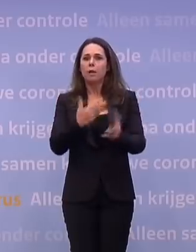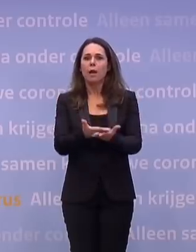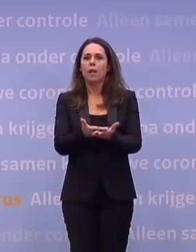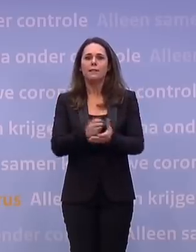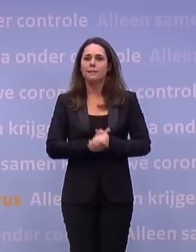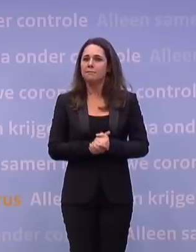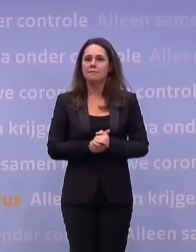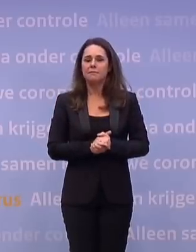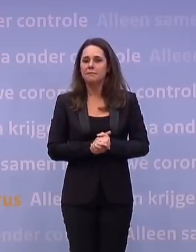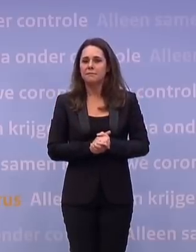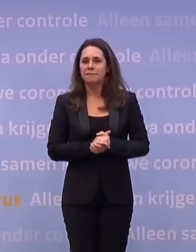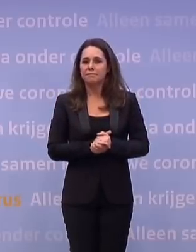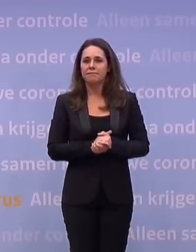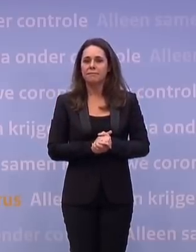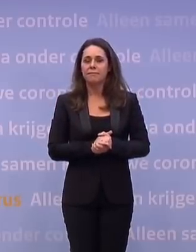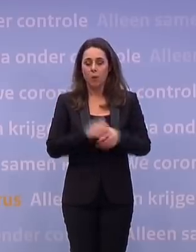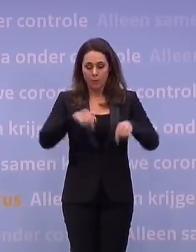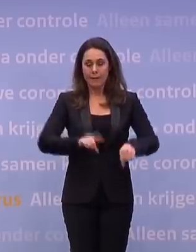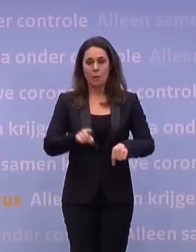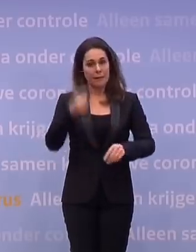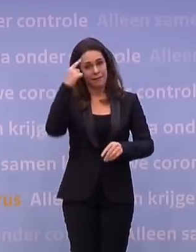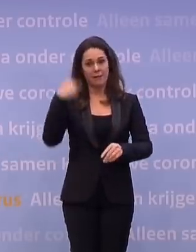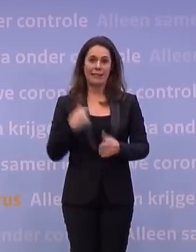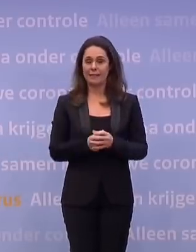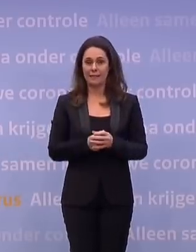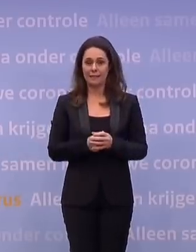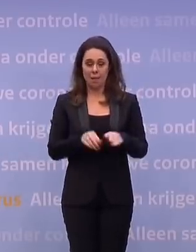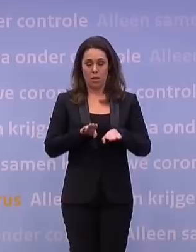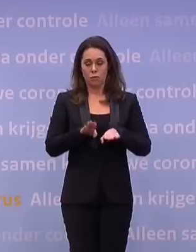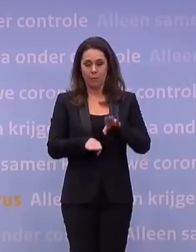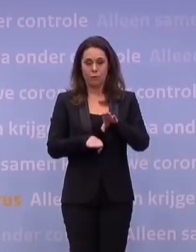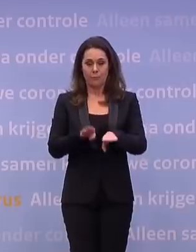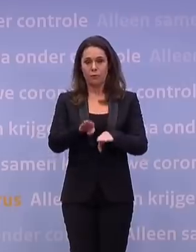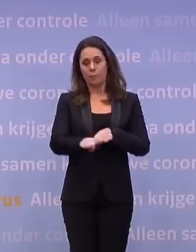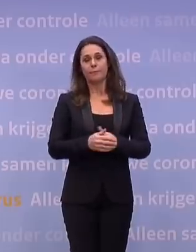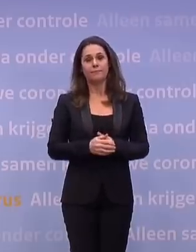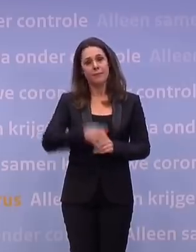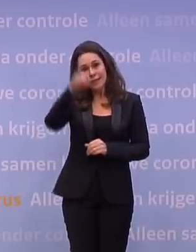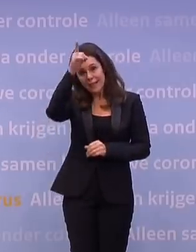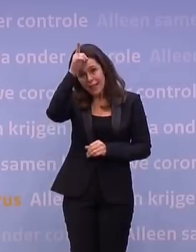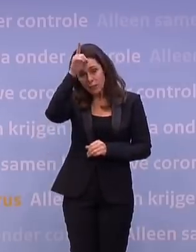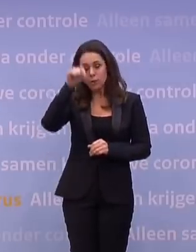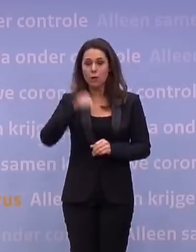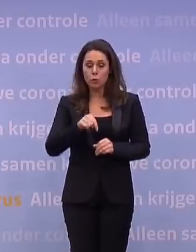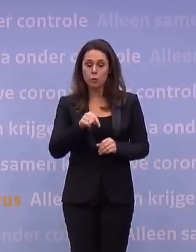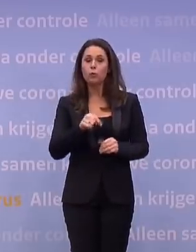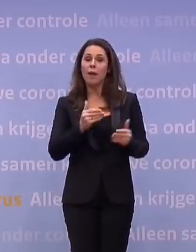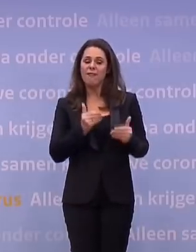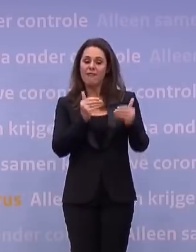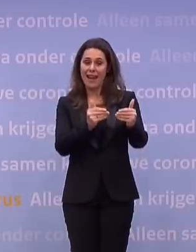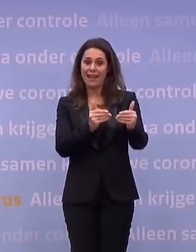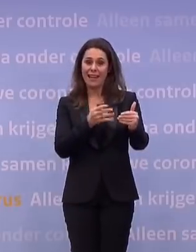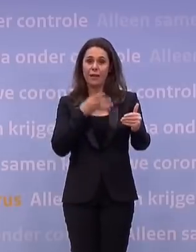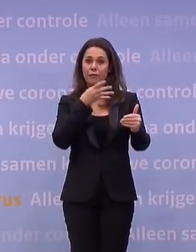garanderen. kan alleen zeggen dat we dat op dit moment niet weten, dat we dat echt stap voor stap doen. Duitsland heeft nu een verlenging tot 14 februari. Wij hebben hem